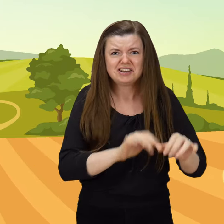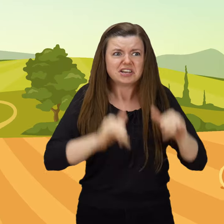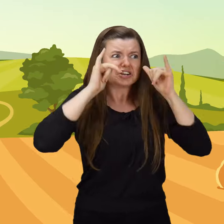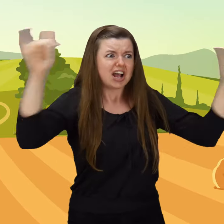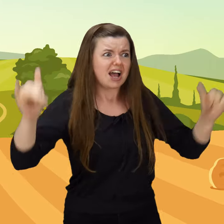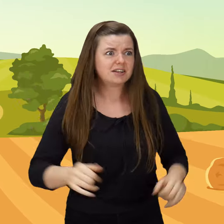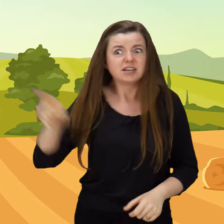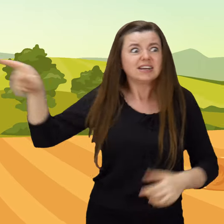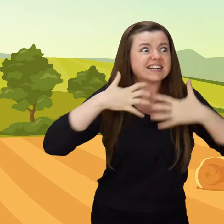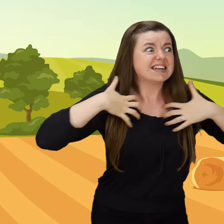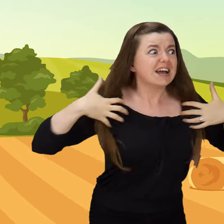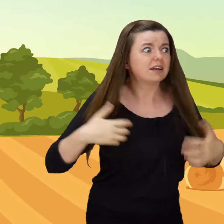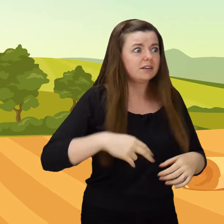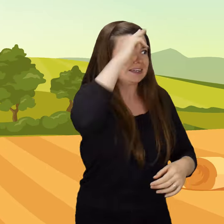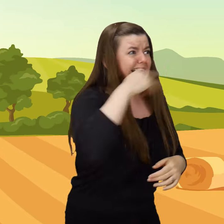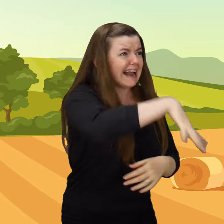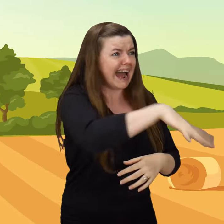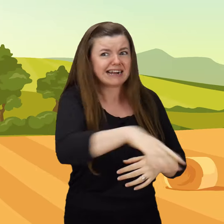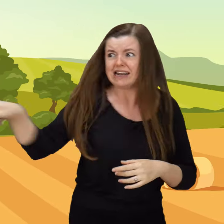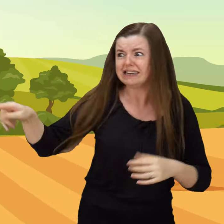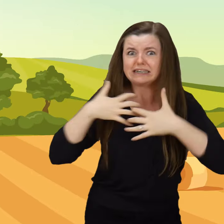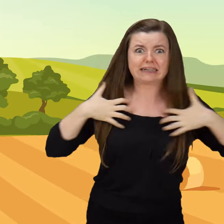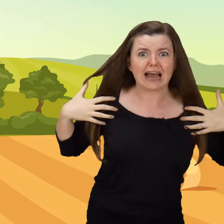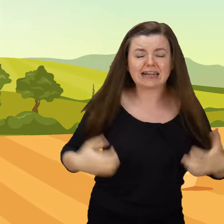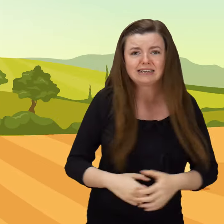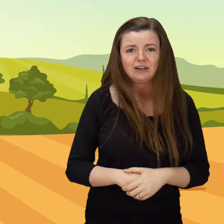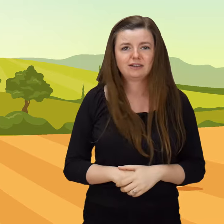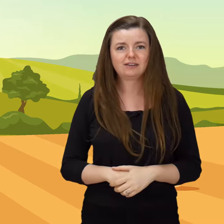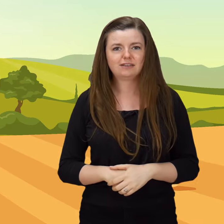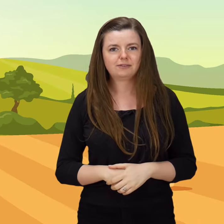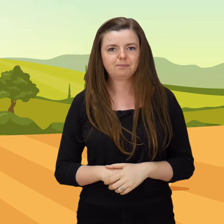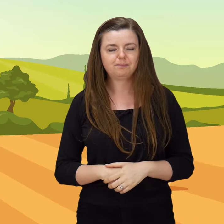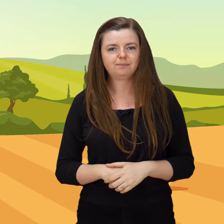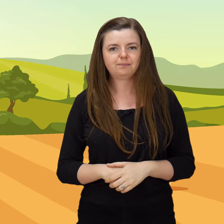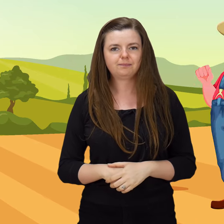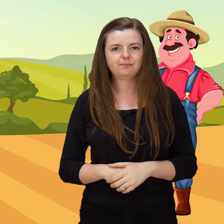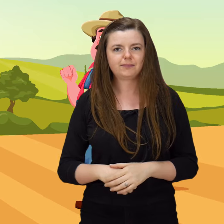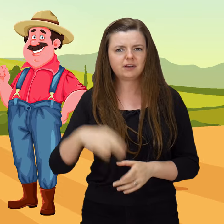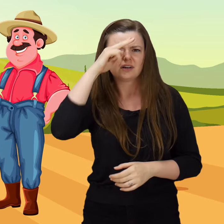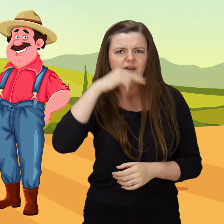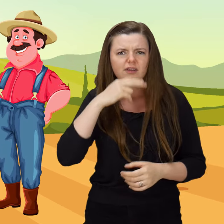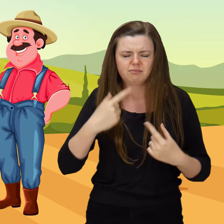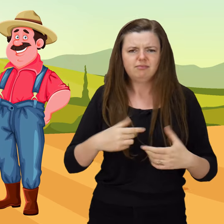Tygrys, tato! Tygrys! Krzyczy. Tygrys?